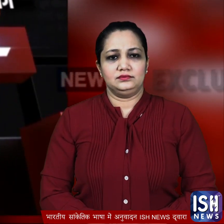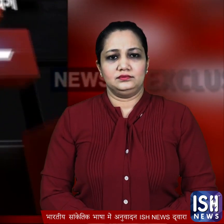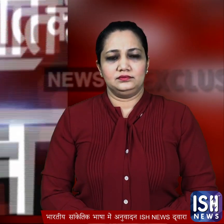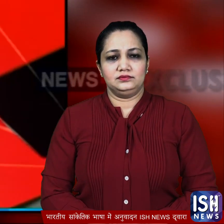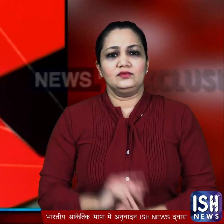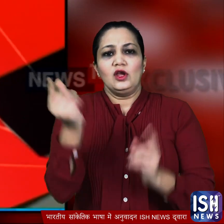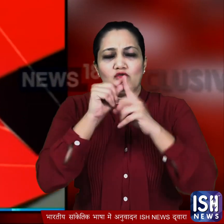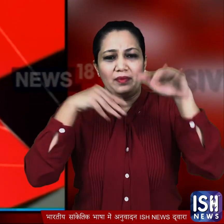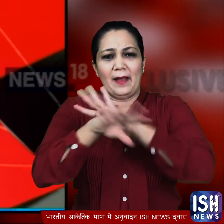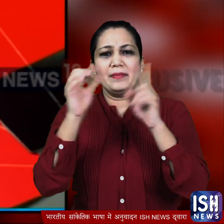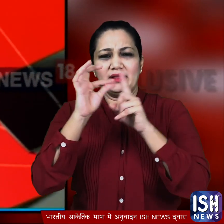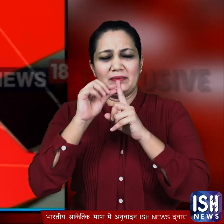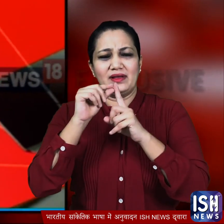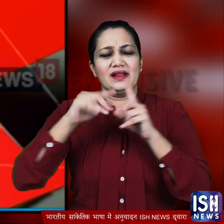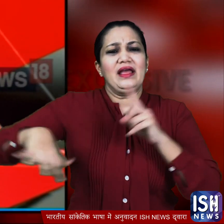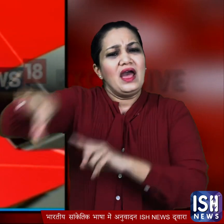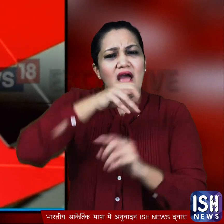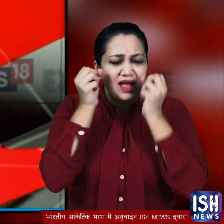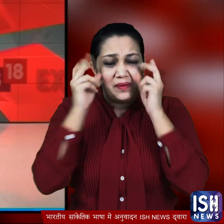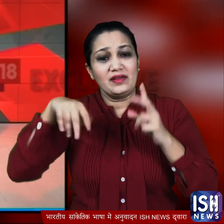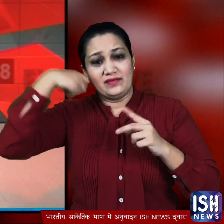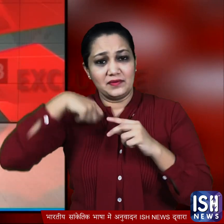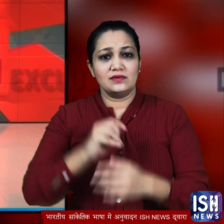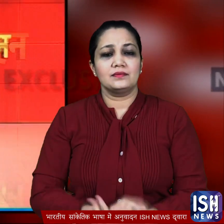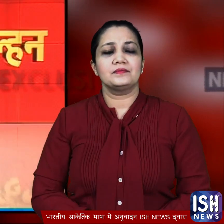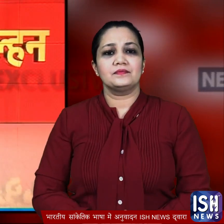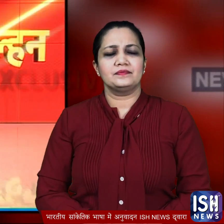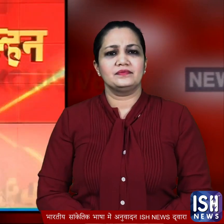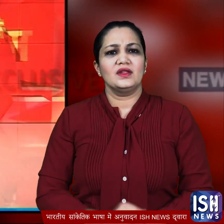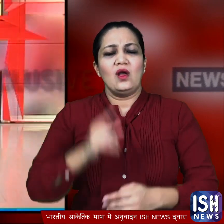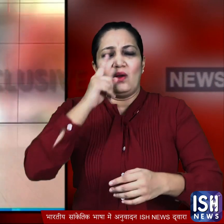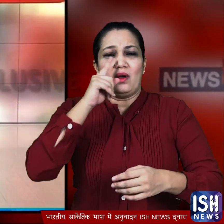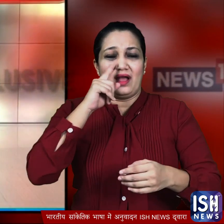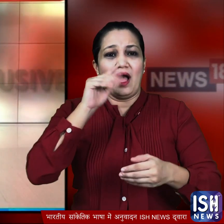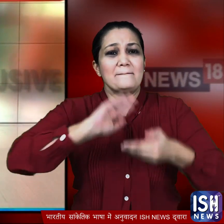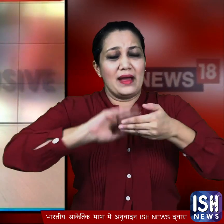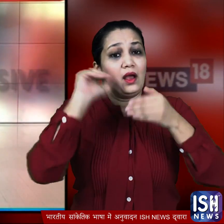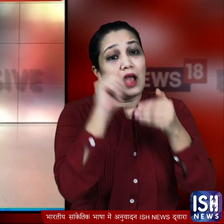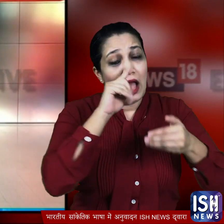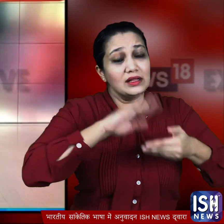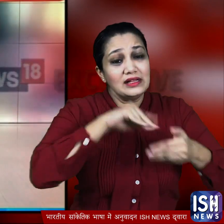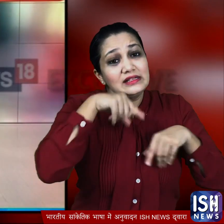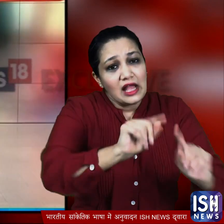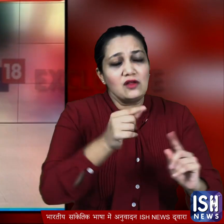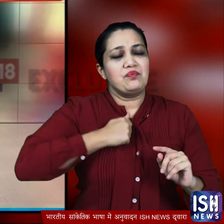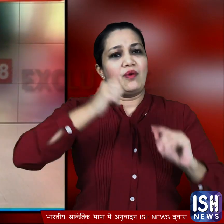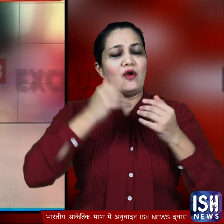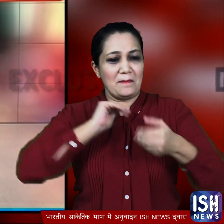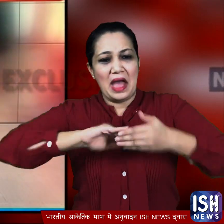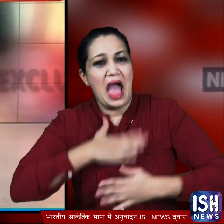यूपी के प्रताब गड़ से हैरान करने वाला एक वीडियो सामने आया वहाँ एक दुलहन ने अपनी शादी की खुशी में खुले आम फारिंग इस घटना का वीडियो